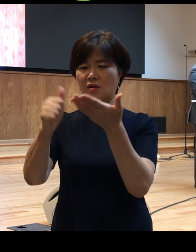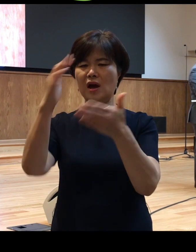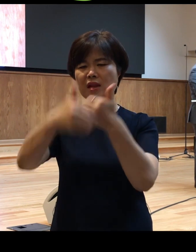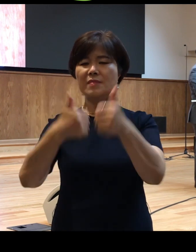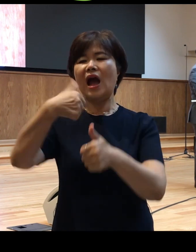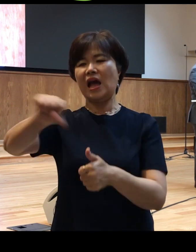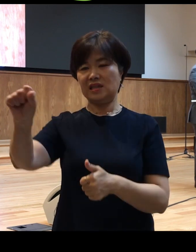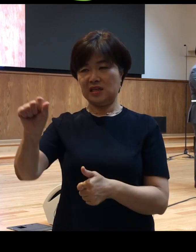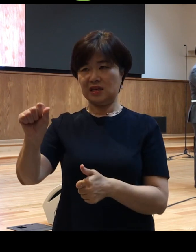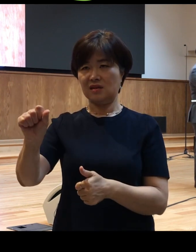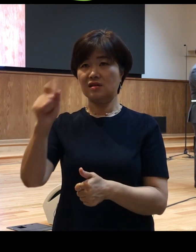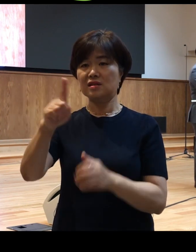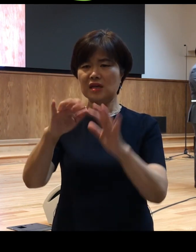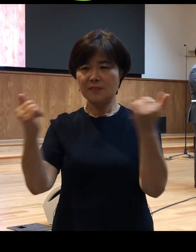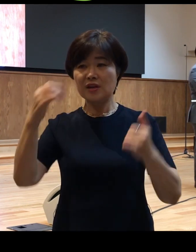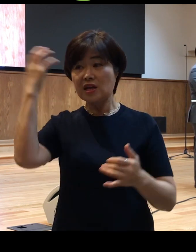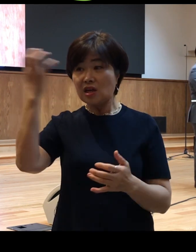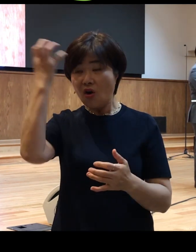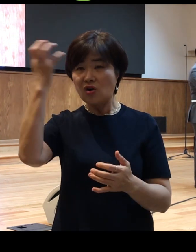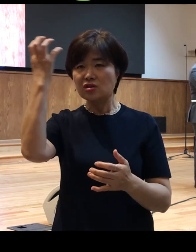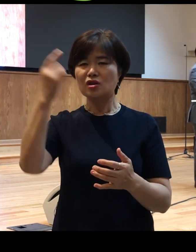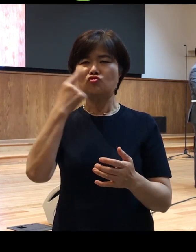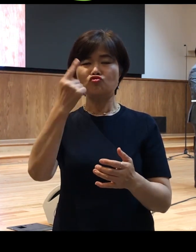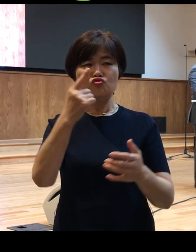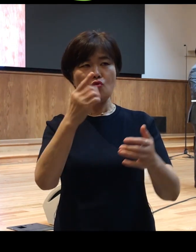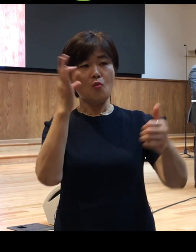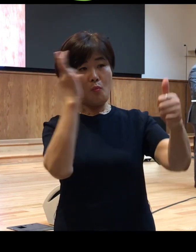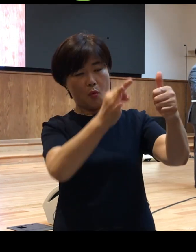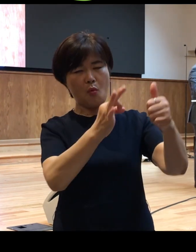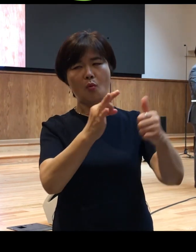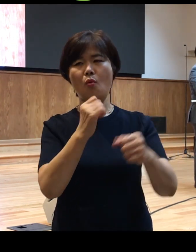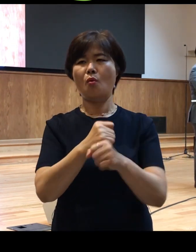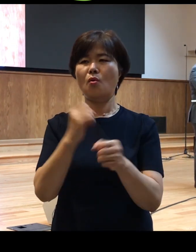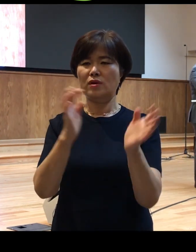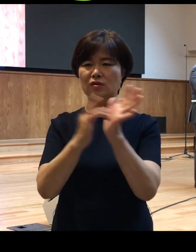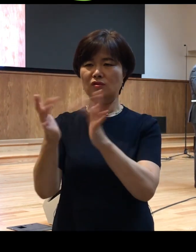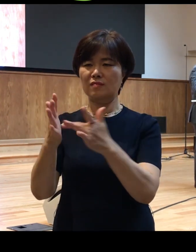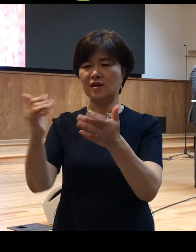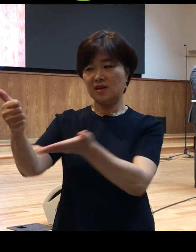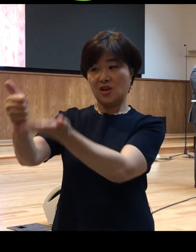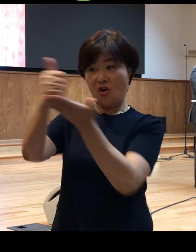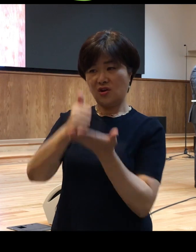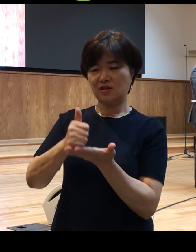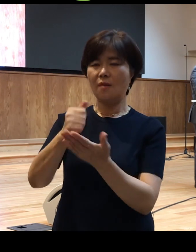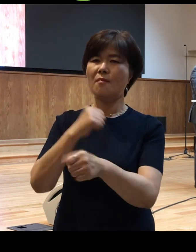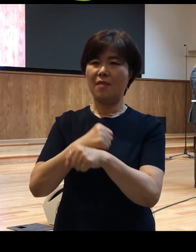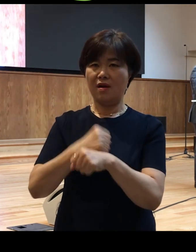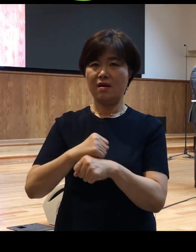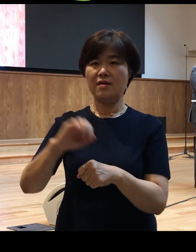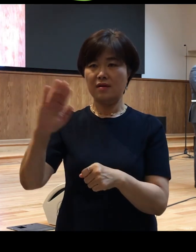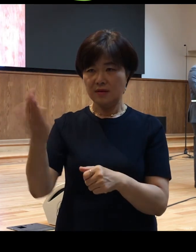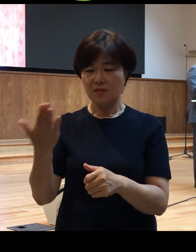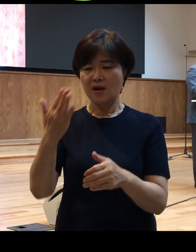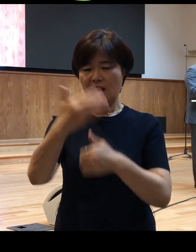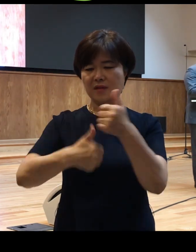그들이 영적인 눈으로 바라보고 예수님을 영접함으로 말미암아 하나님의 자녀된 신분